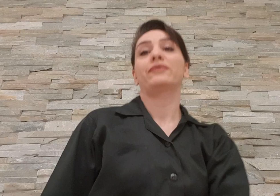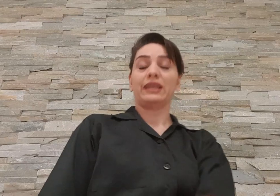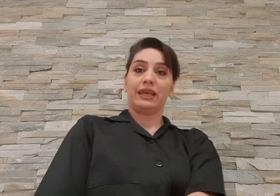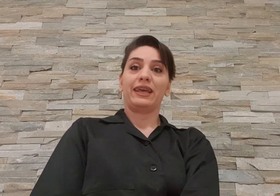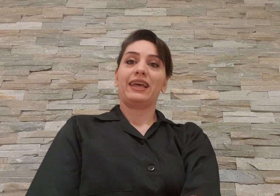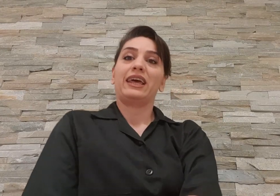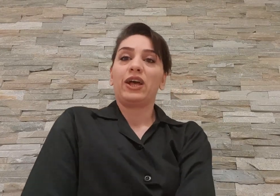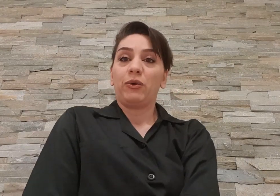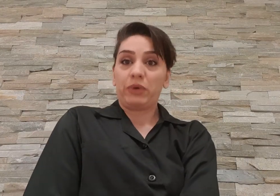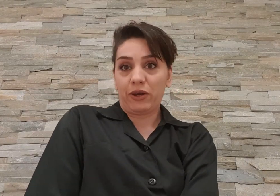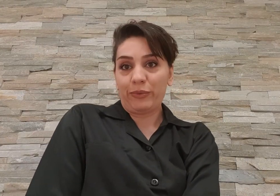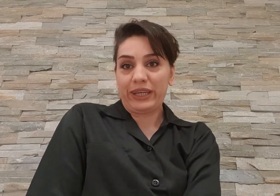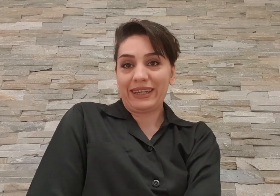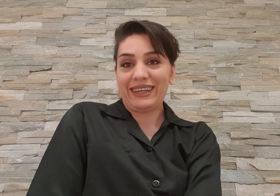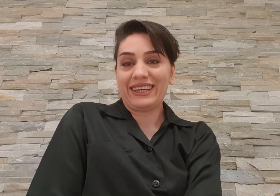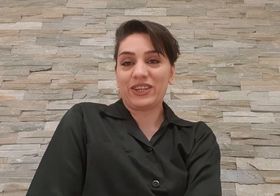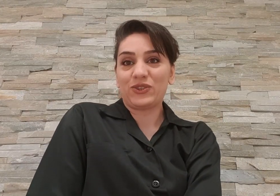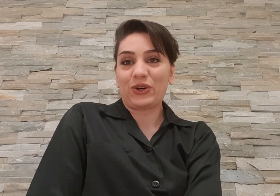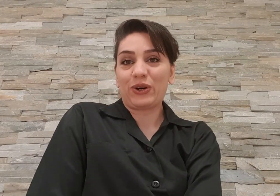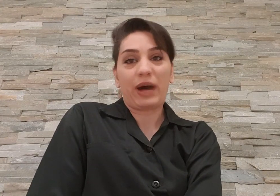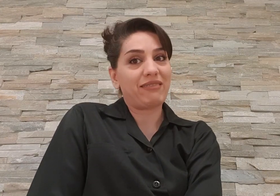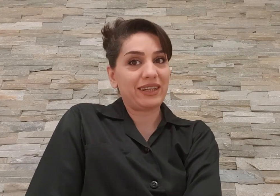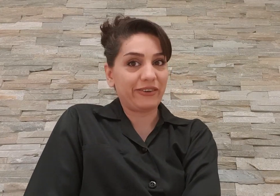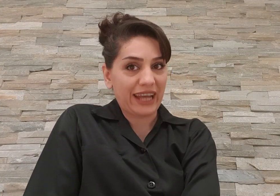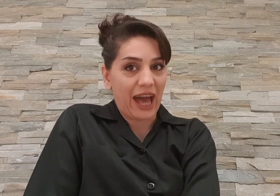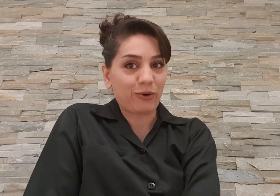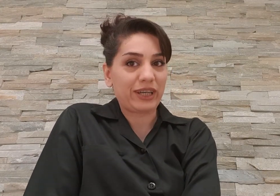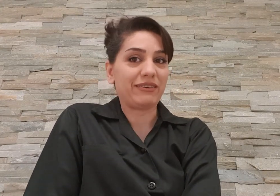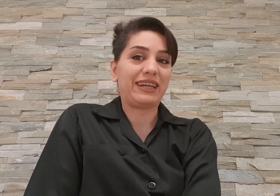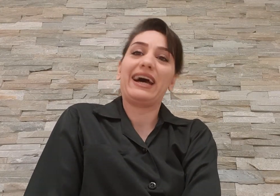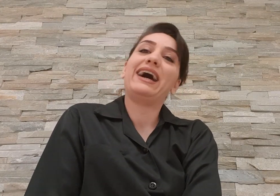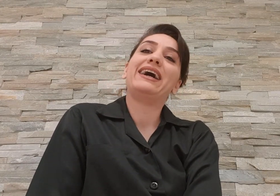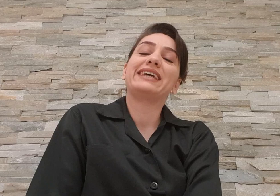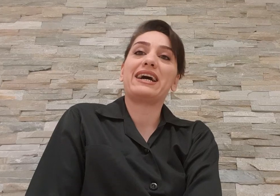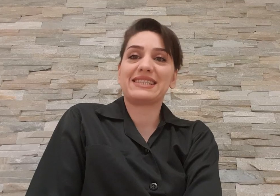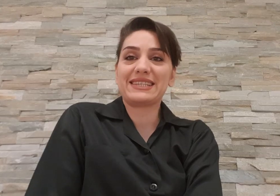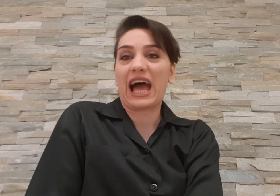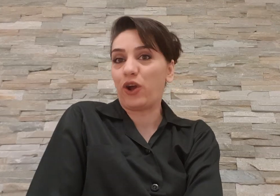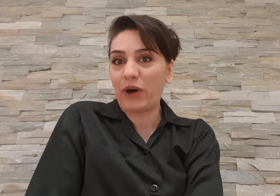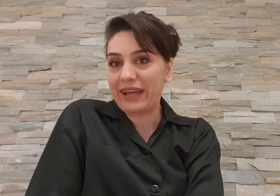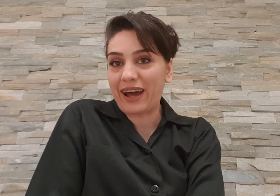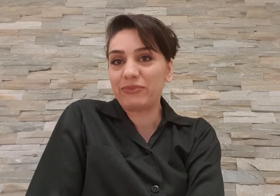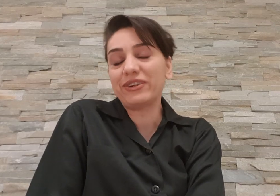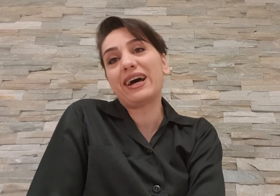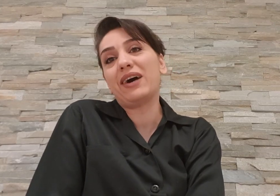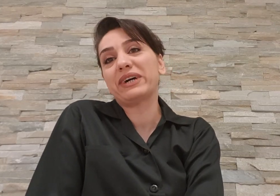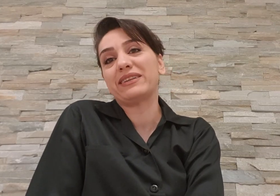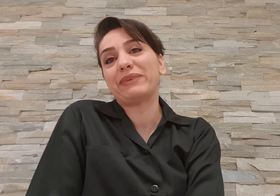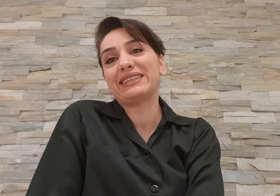به نام یک کتاب پروردگار حق و ادالت عرض سلام و عدب دارم خدمت